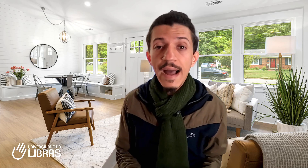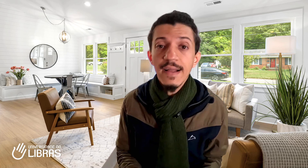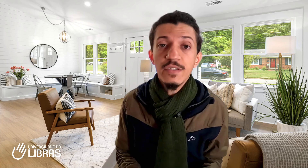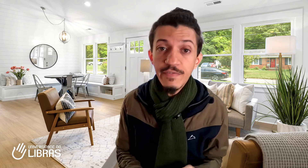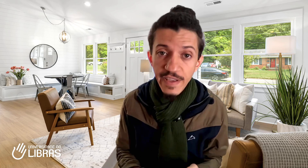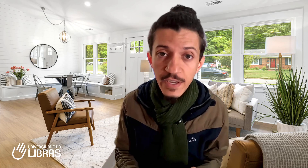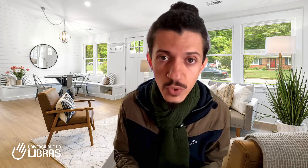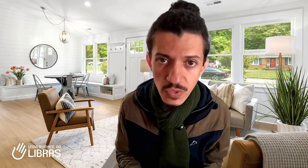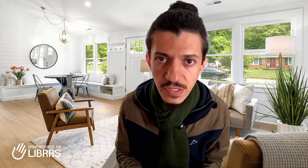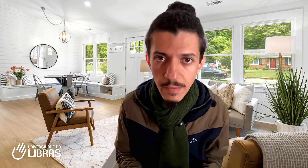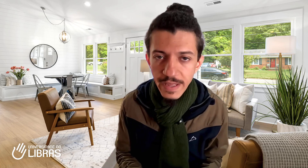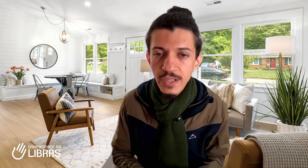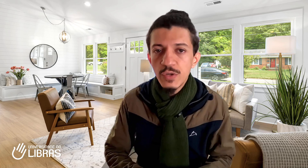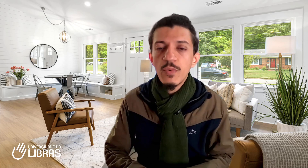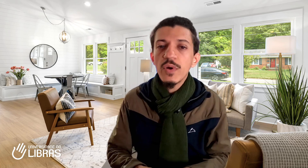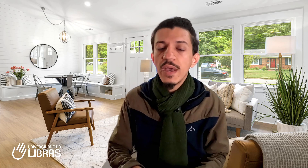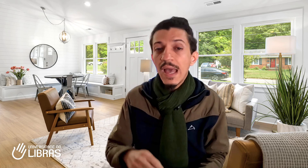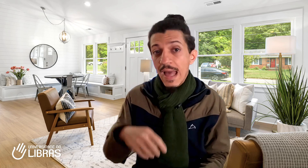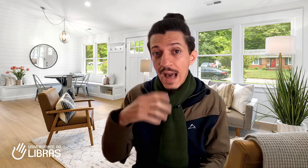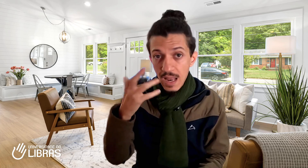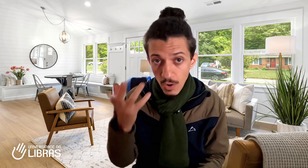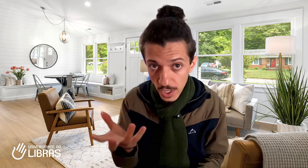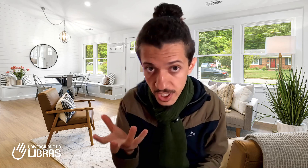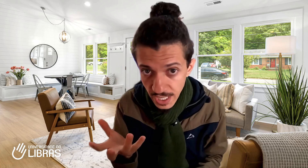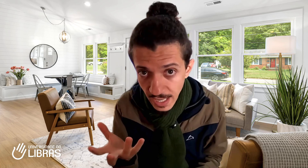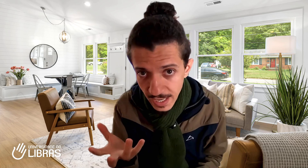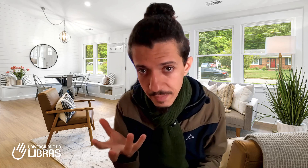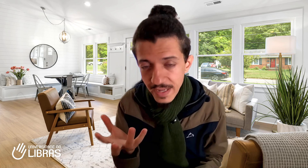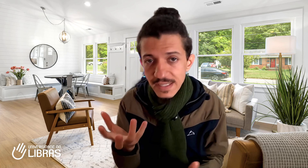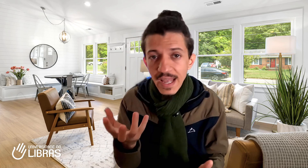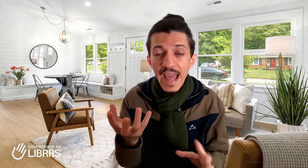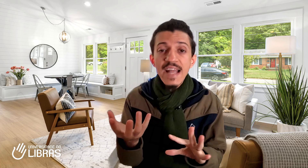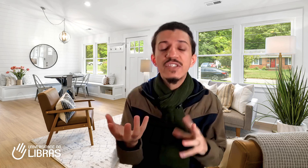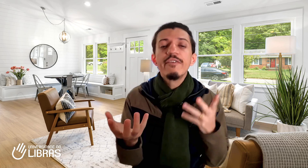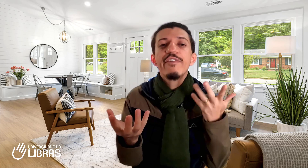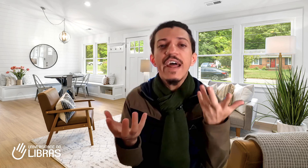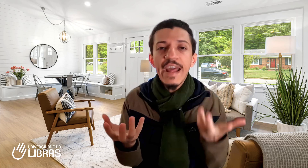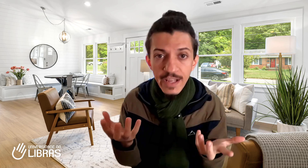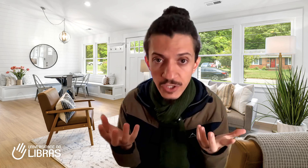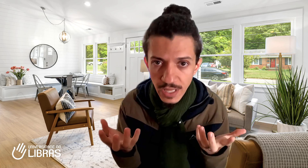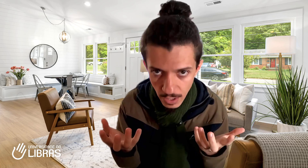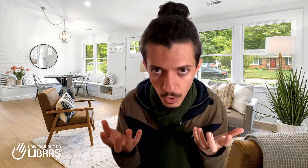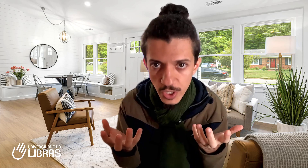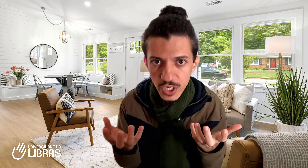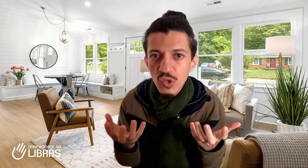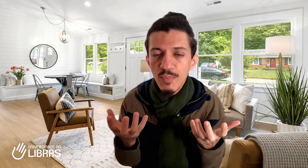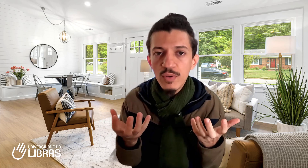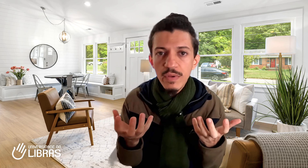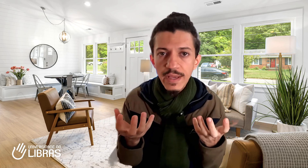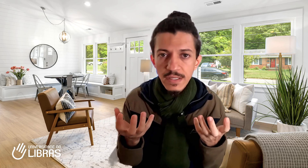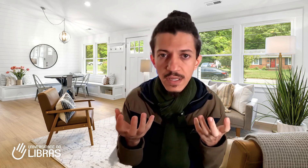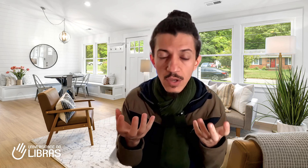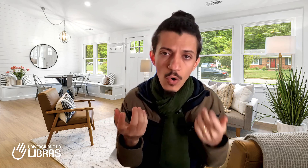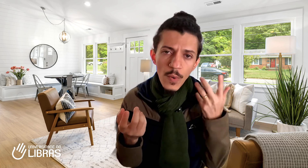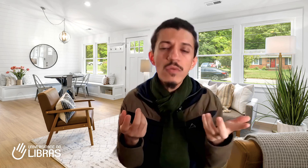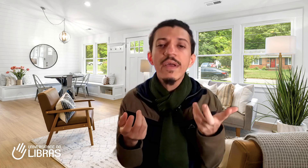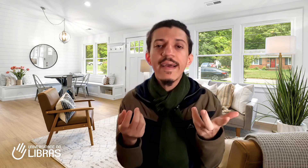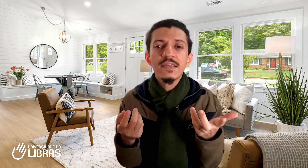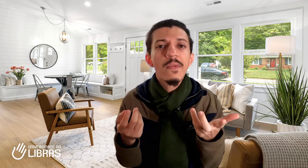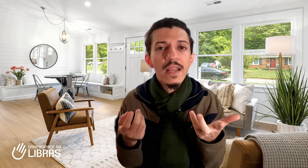vem justamente porque a lógica da Libras é diferente da lógica do português. O português é uma língua